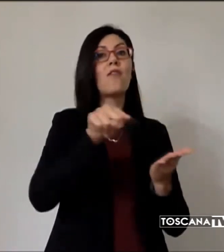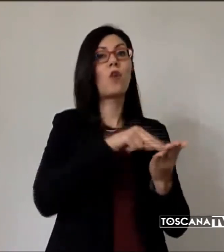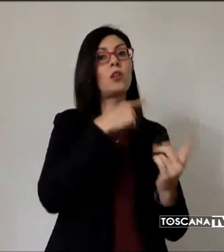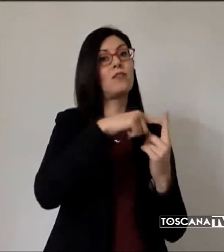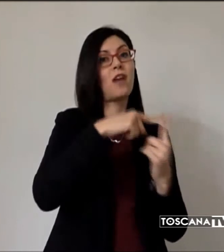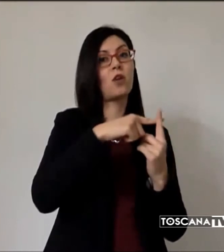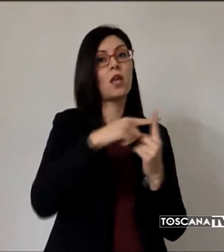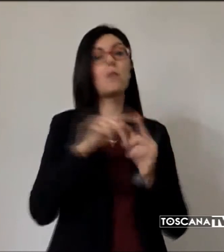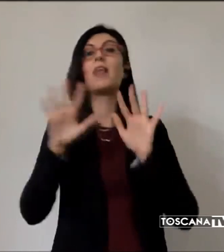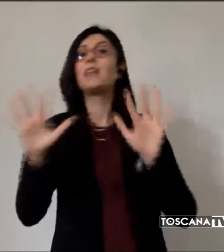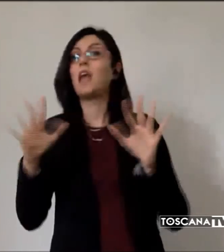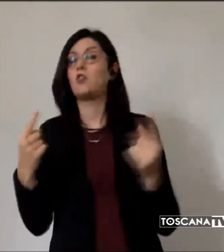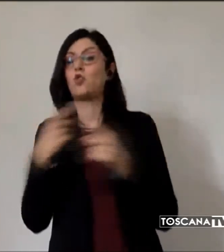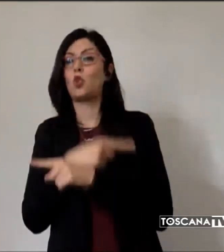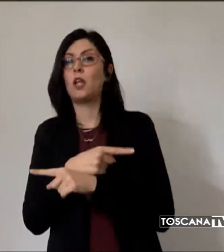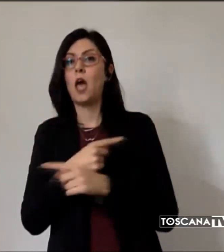contrari.